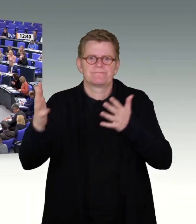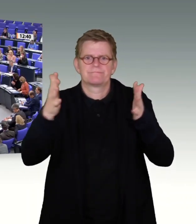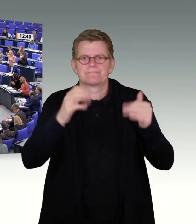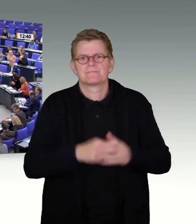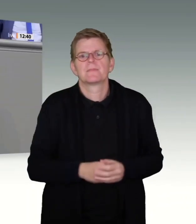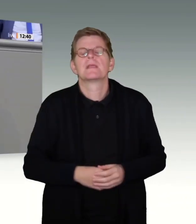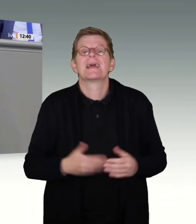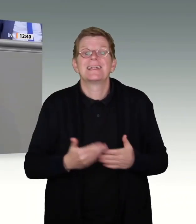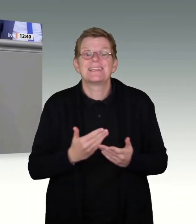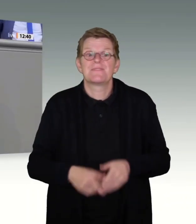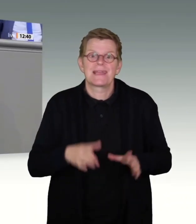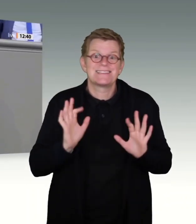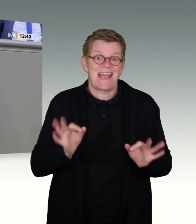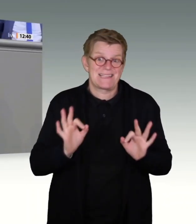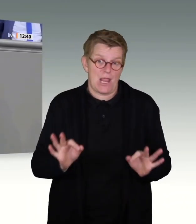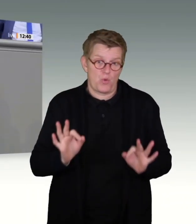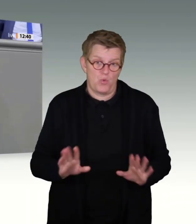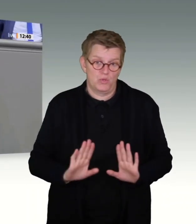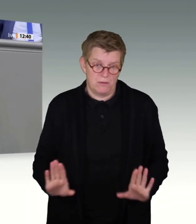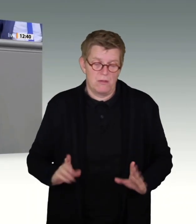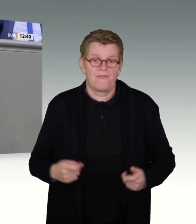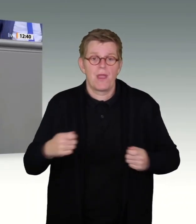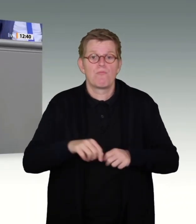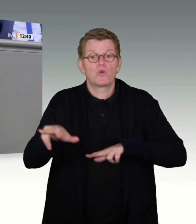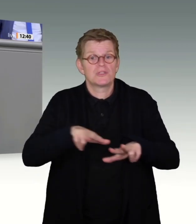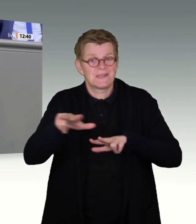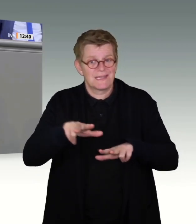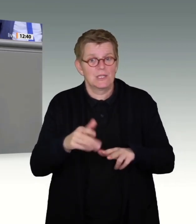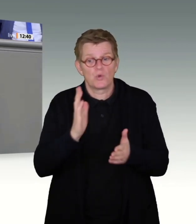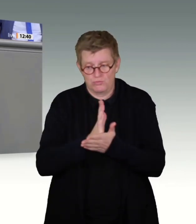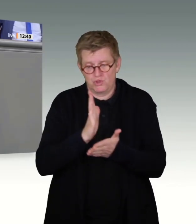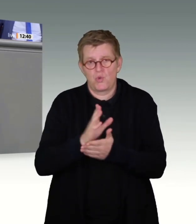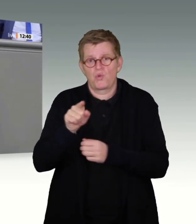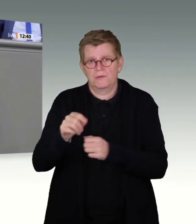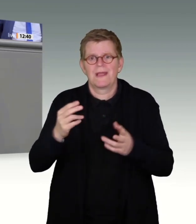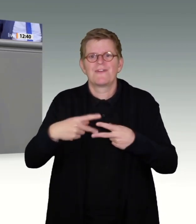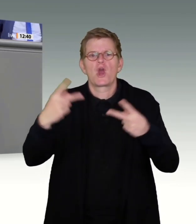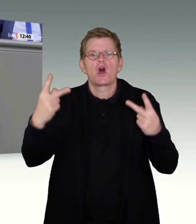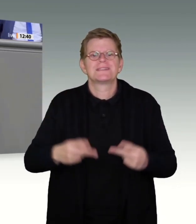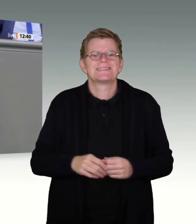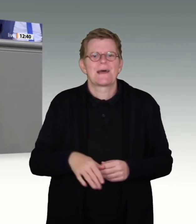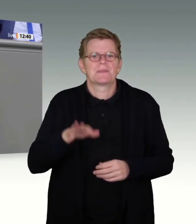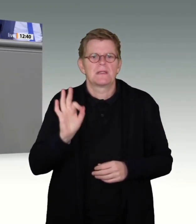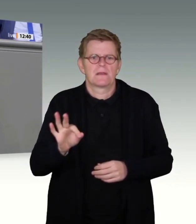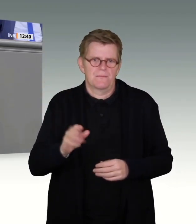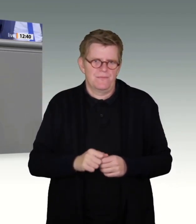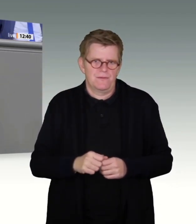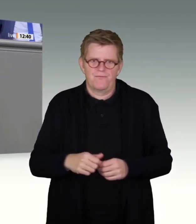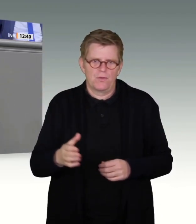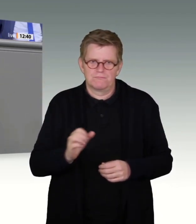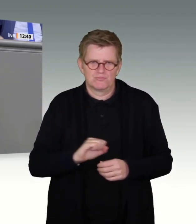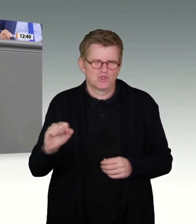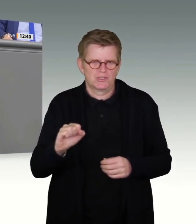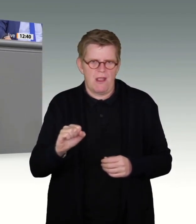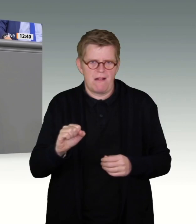Deshalb ist es sehr, sehr gut, dass die Bundesregierung bereits jetzt an einem Konzept für Quick-Freeze arbeitet und schnell einen